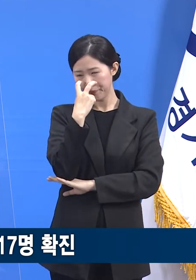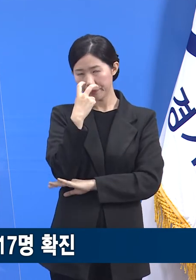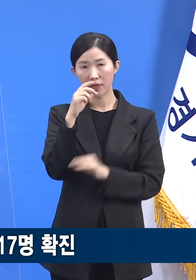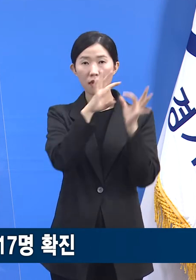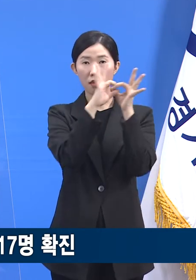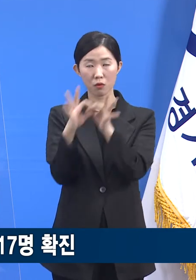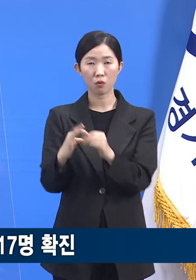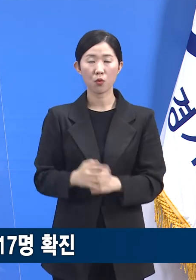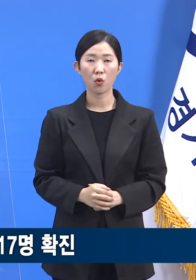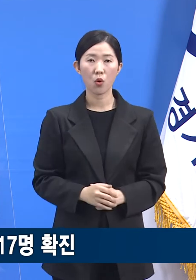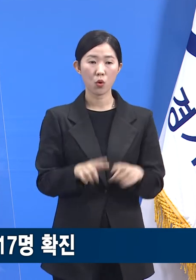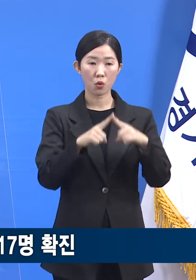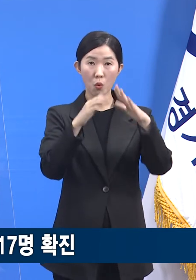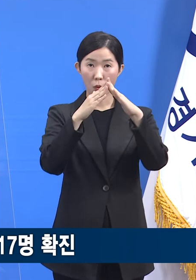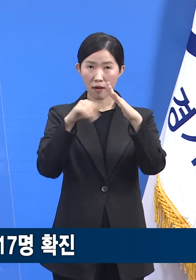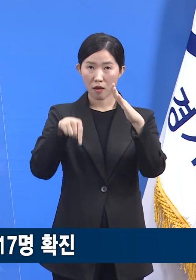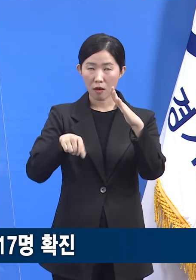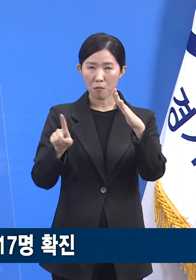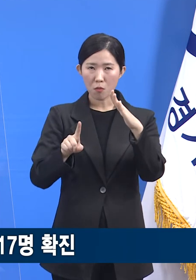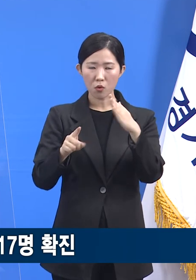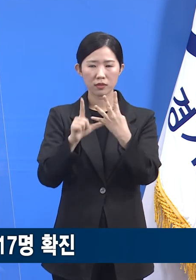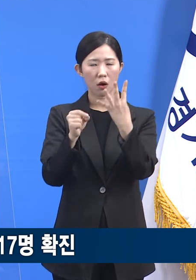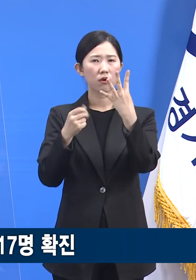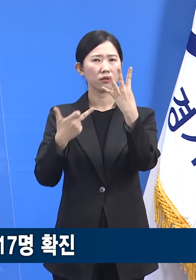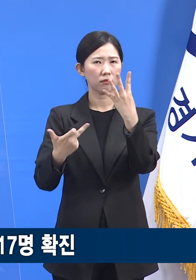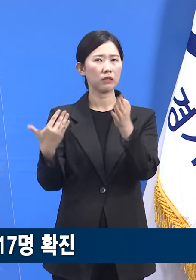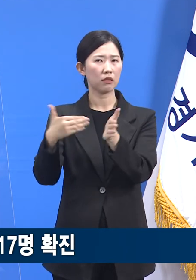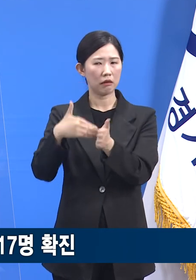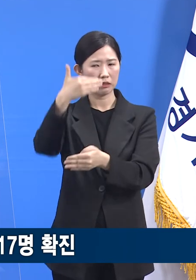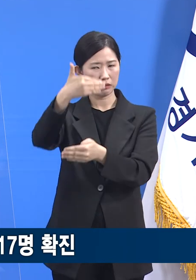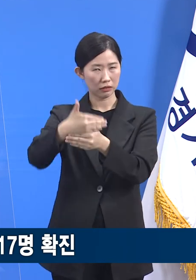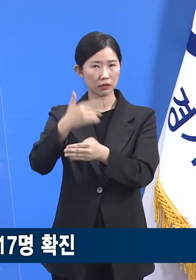교회 시설은 오는 17일까지 폐쇄 예정입니다.